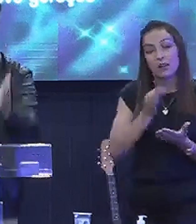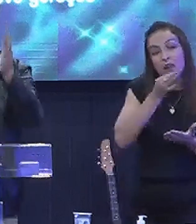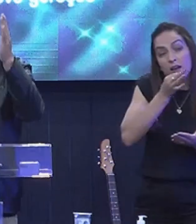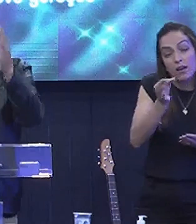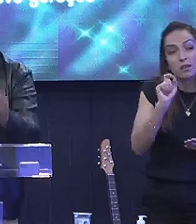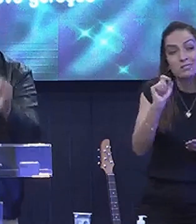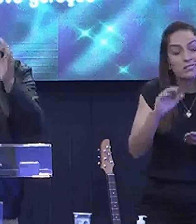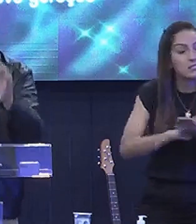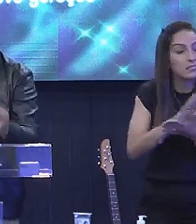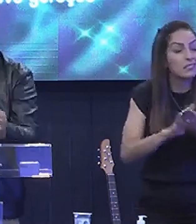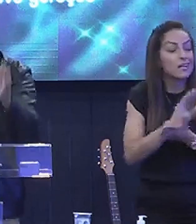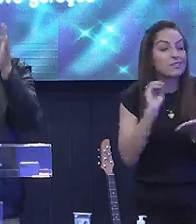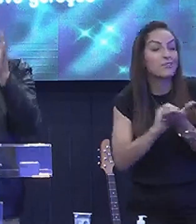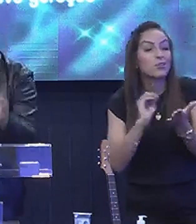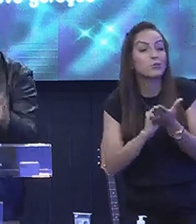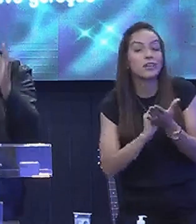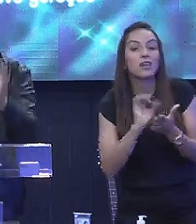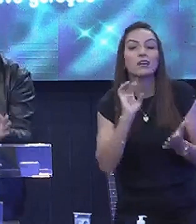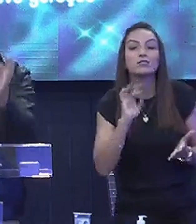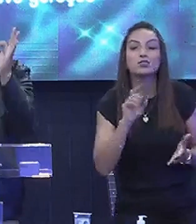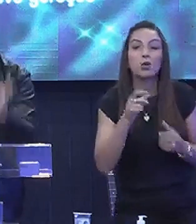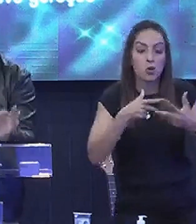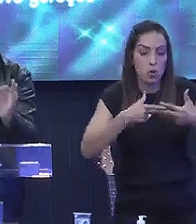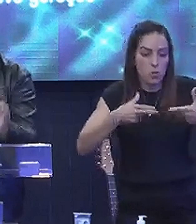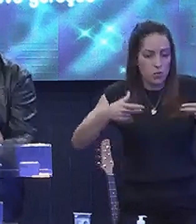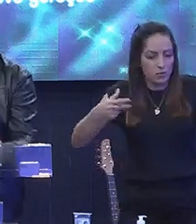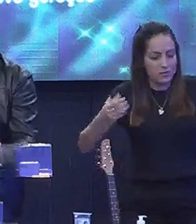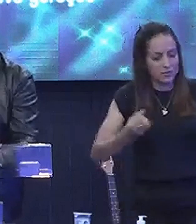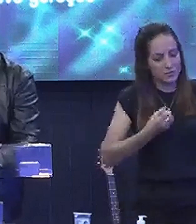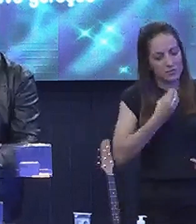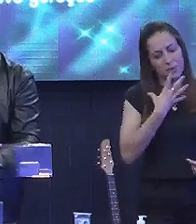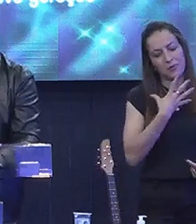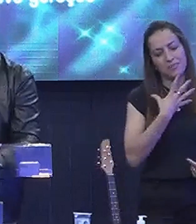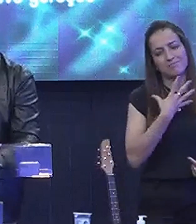o nada Me faltará É só Coisa boa